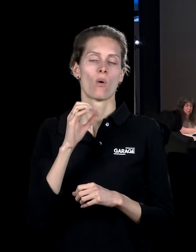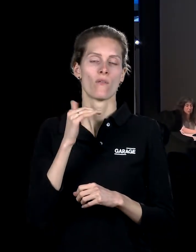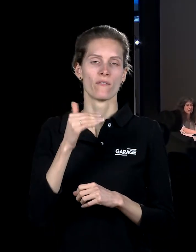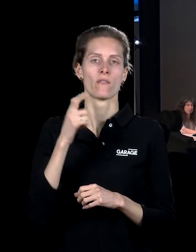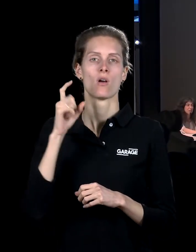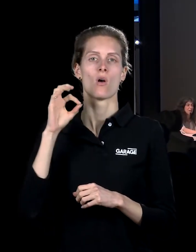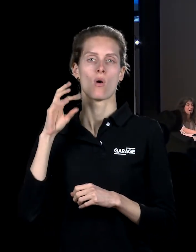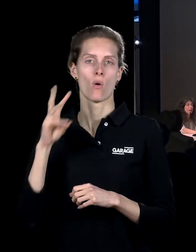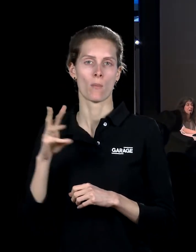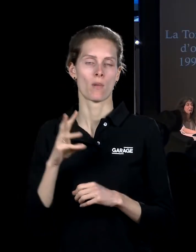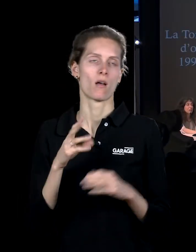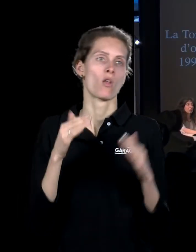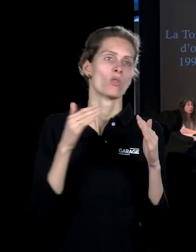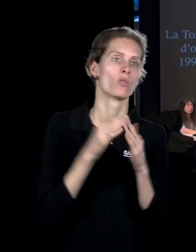дом как место пребывания.